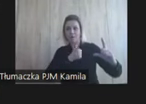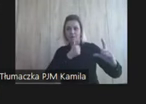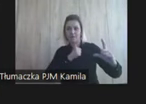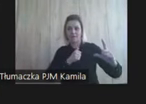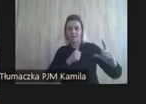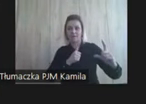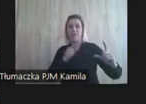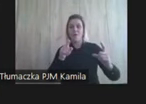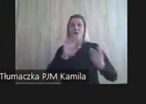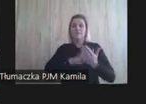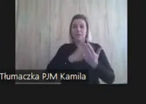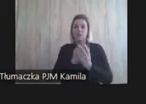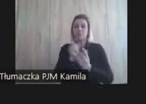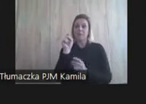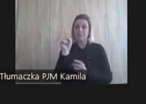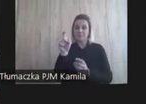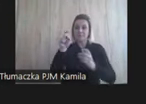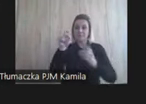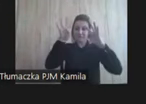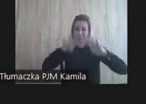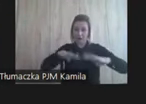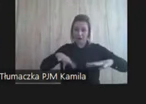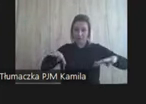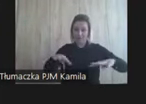i teraz załóżmy, kliknijmy na tą firaneczkę.